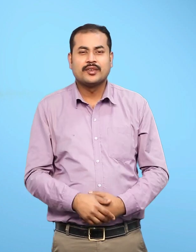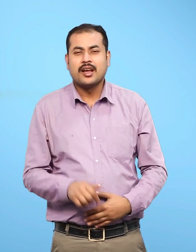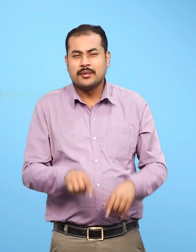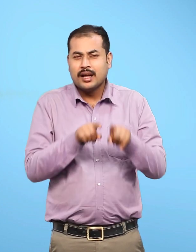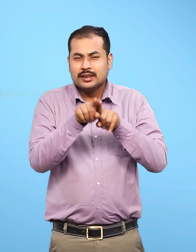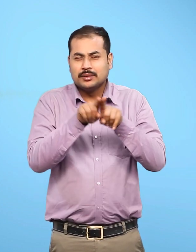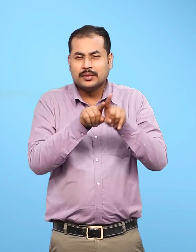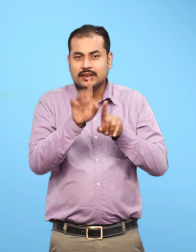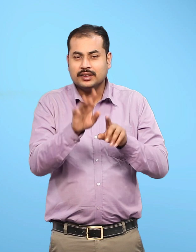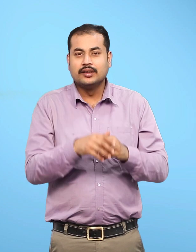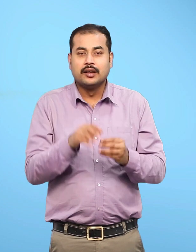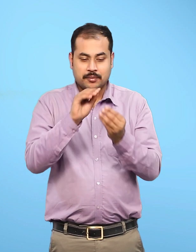जैसे केला